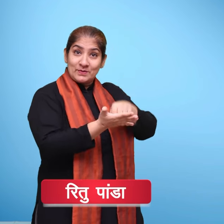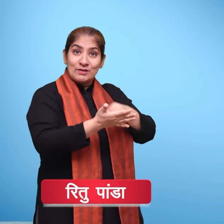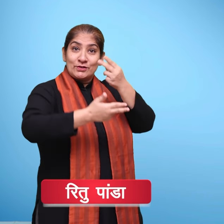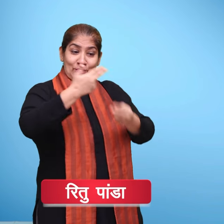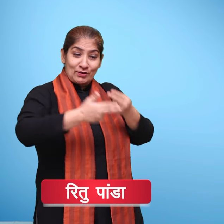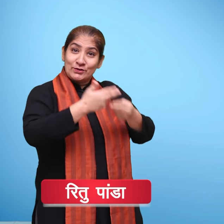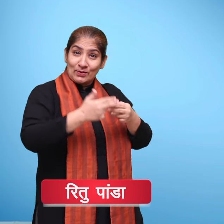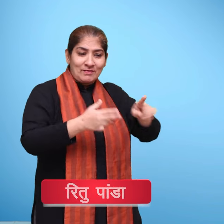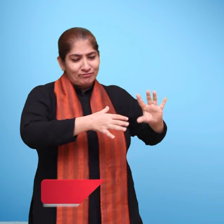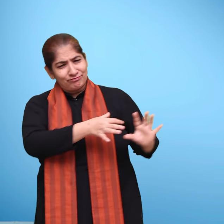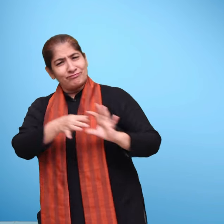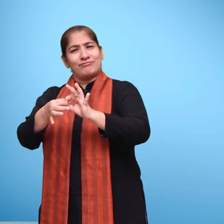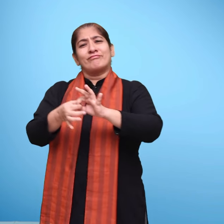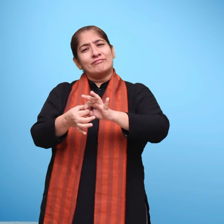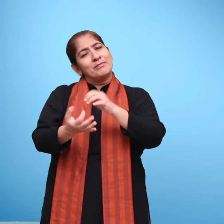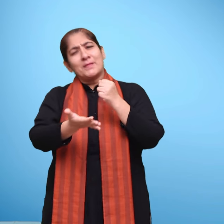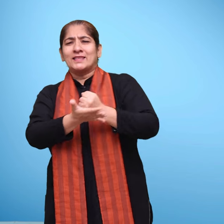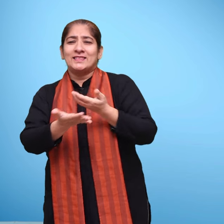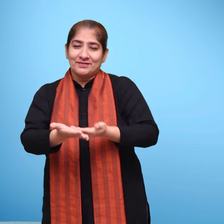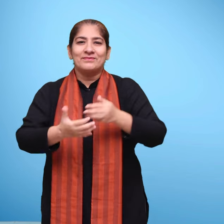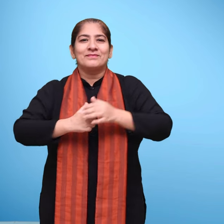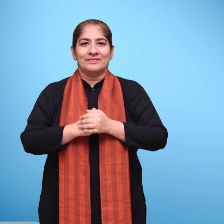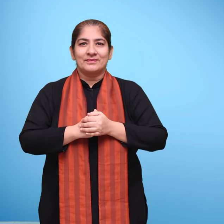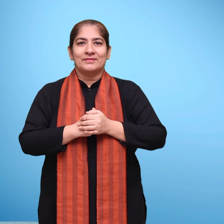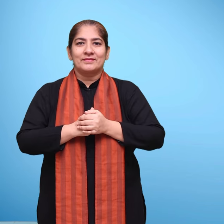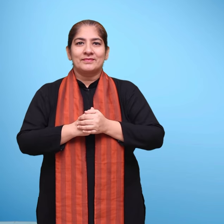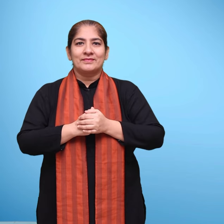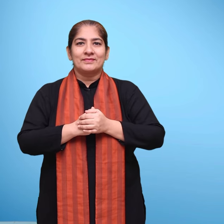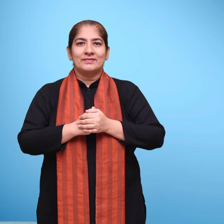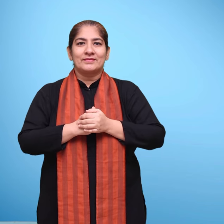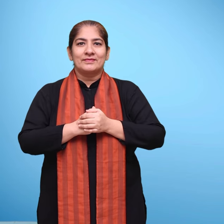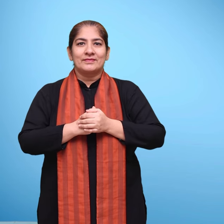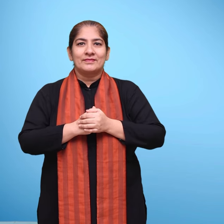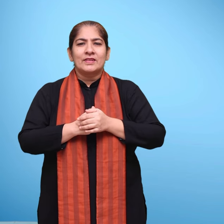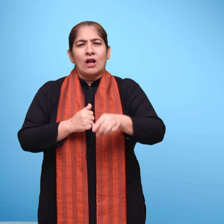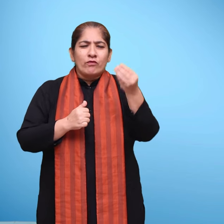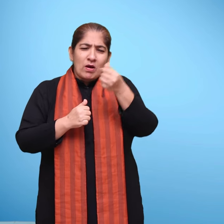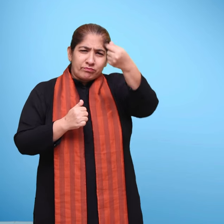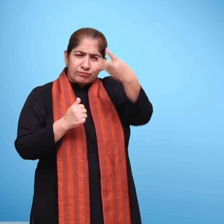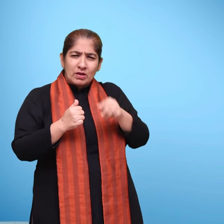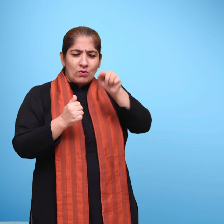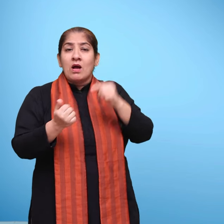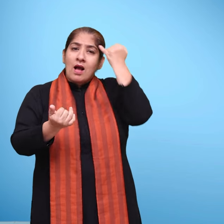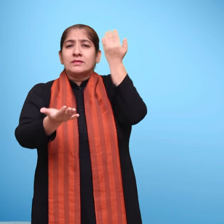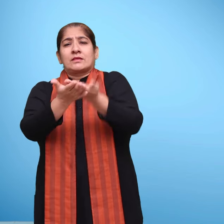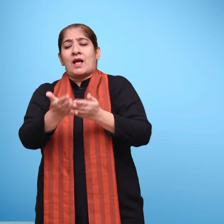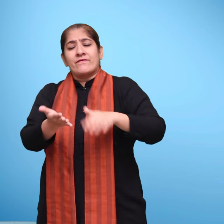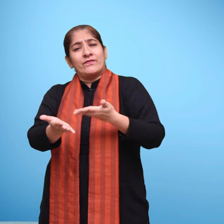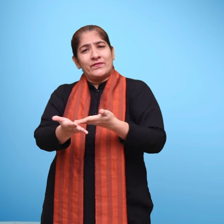एवं व्यक्तियों के साथ इस पुस्तक में दी गई पठन सामगरी को जोड़ा जाए इस हेतू सुझाव भी दिये गए हैं